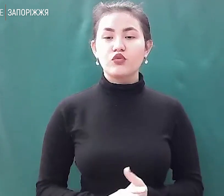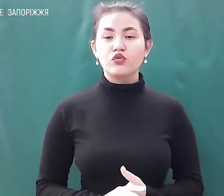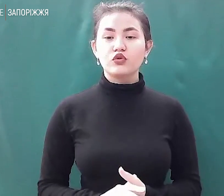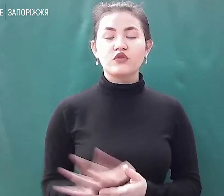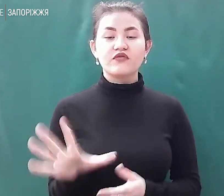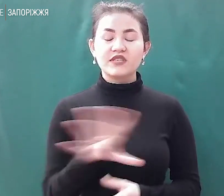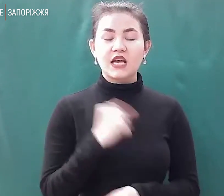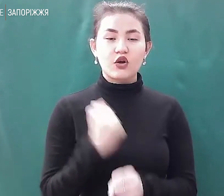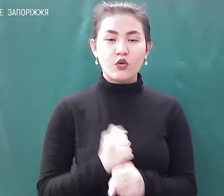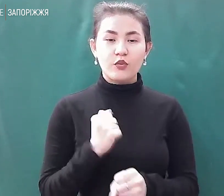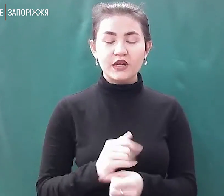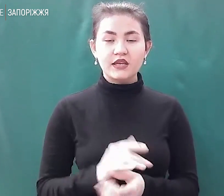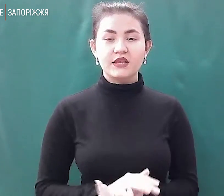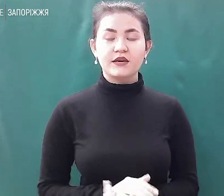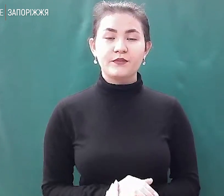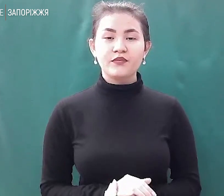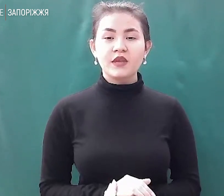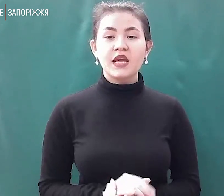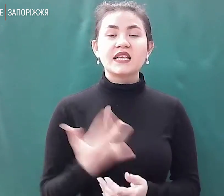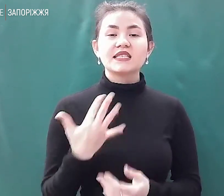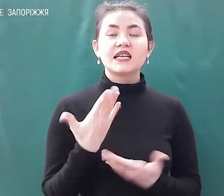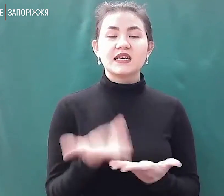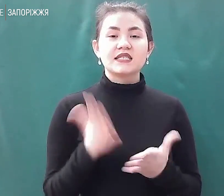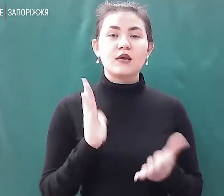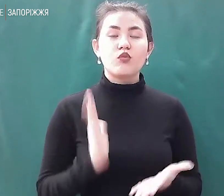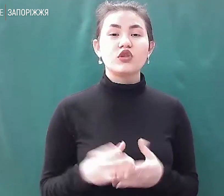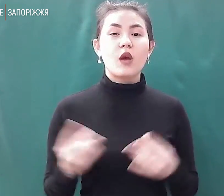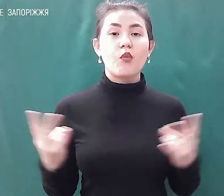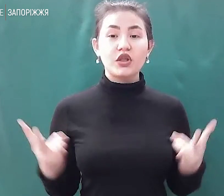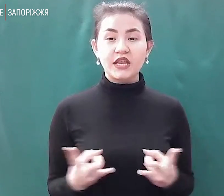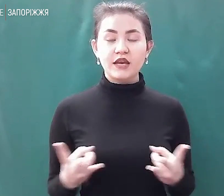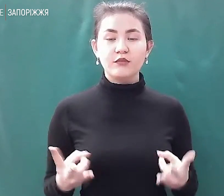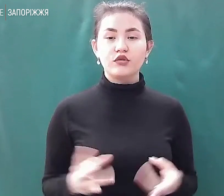наскільки це буде. А потрібно, Б можливо.